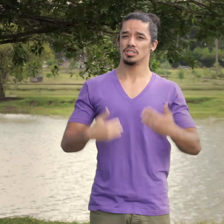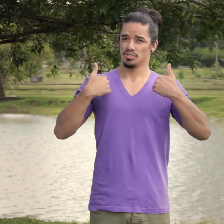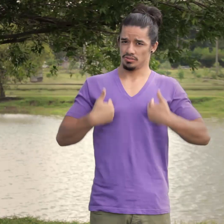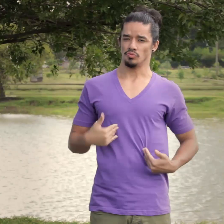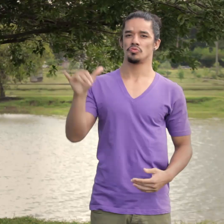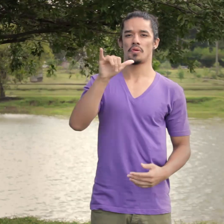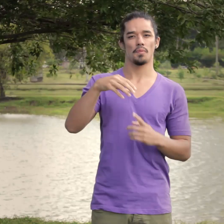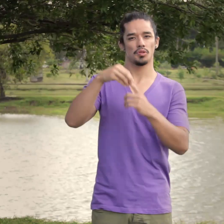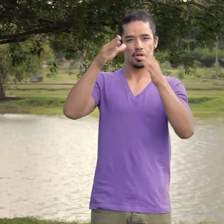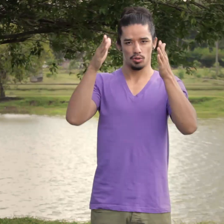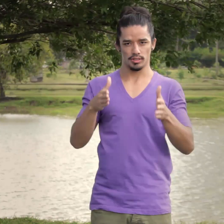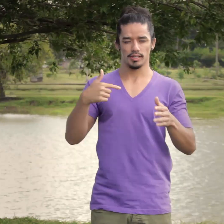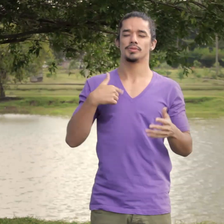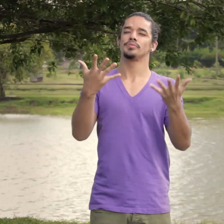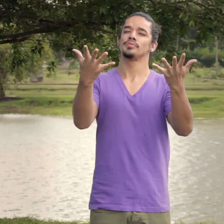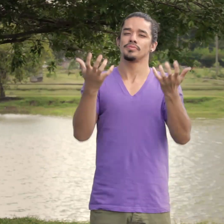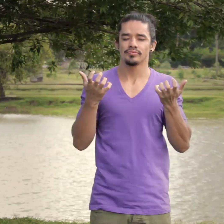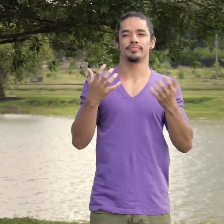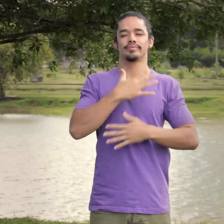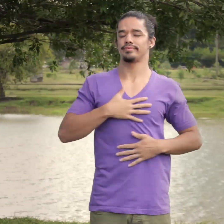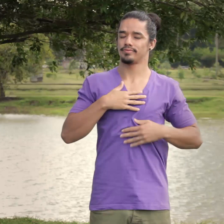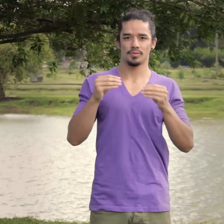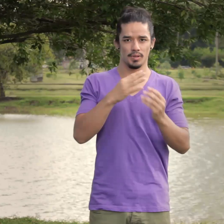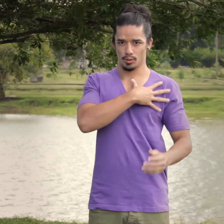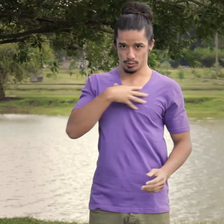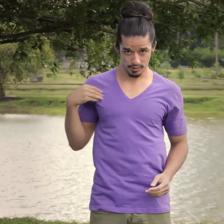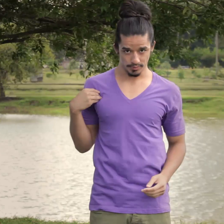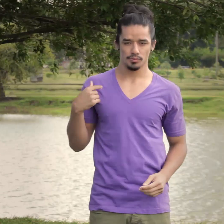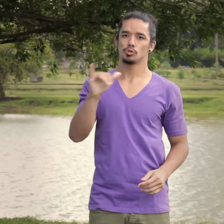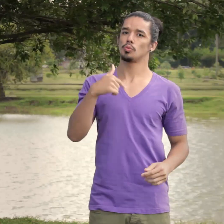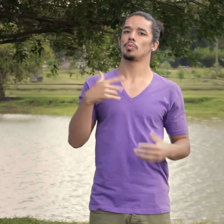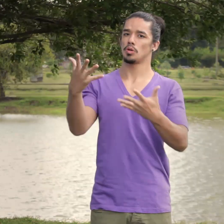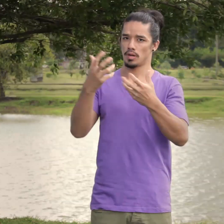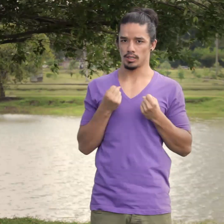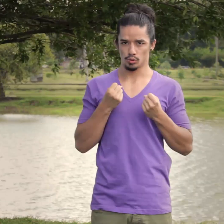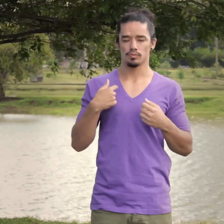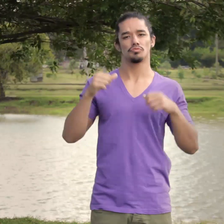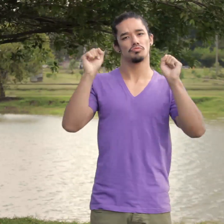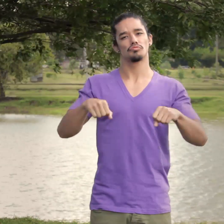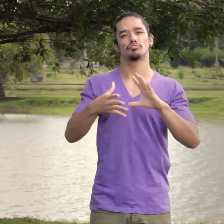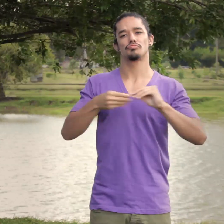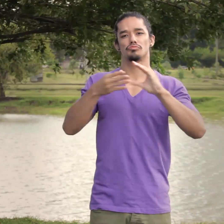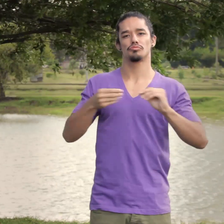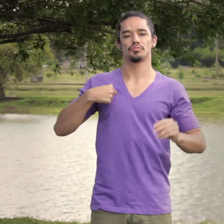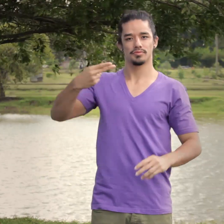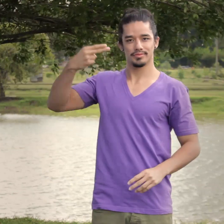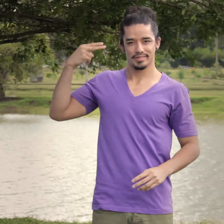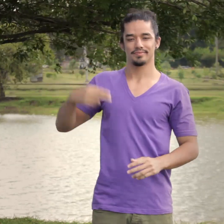Yo también soy protagonista, quiero disfrutar de lo que más me gusta, como me lo merezco, y poder contar mi propia